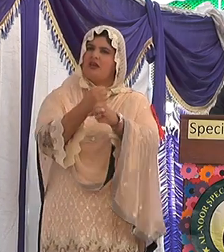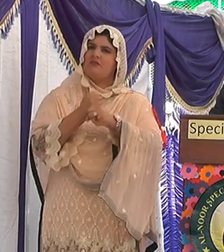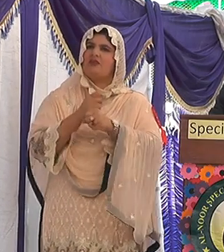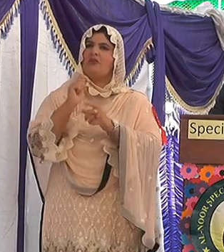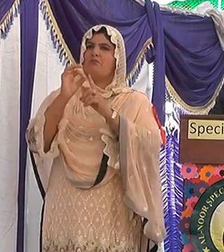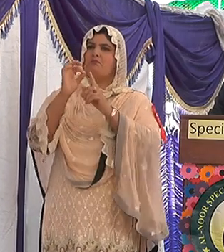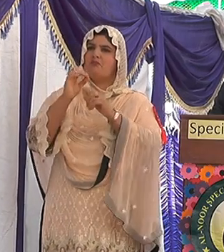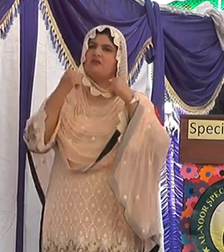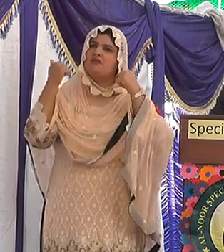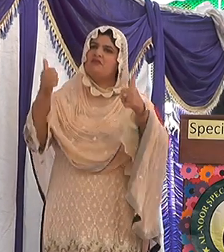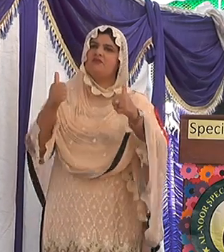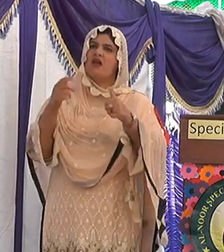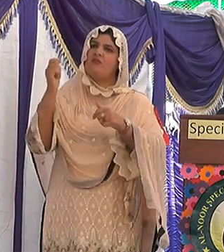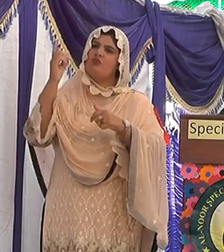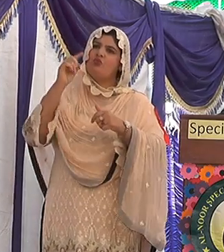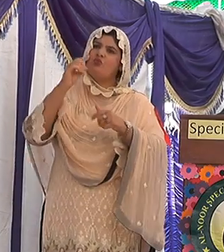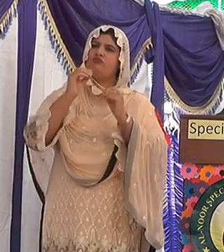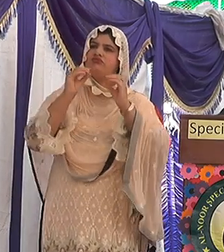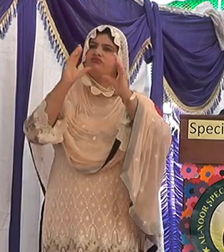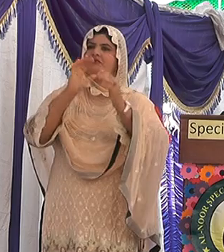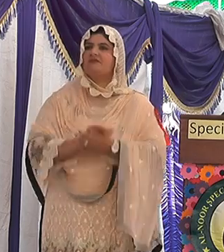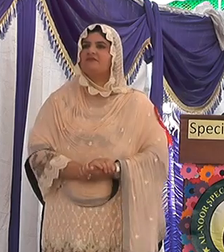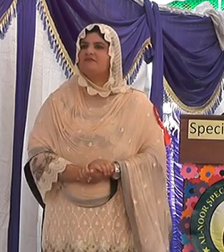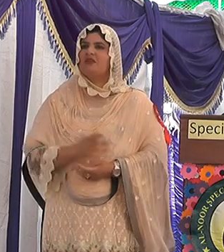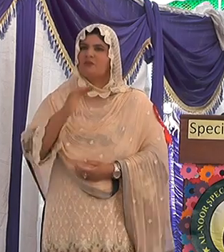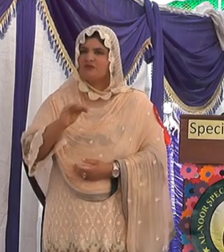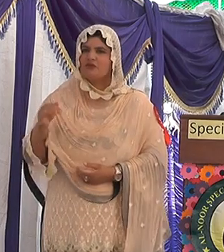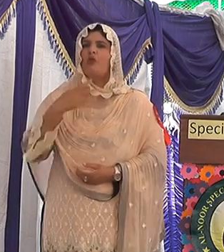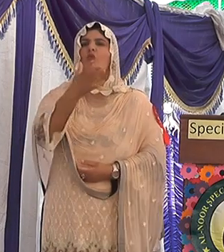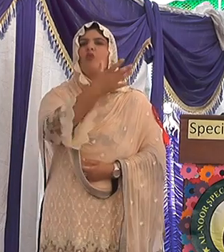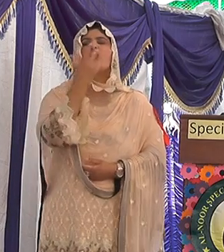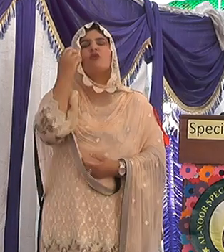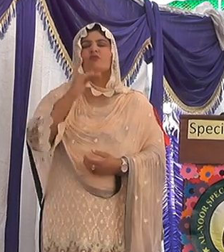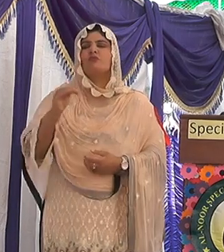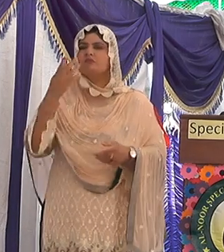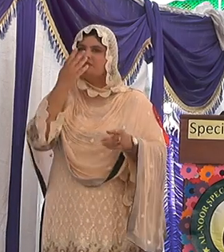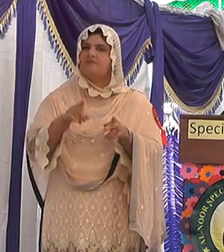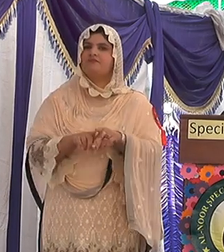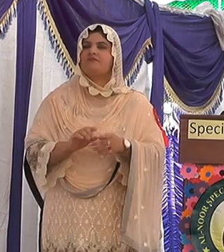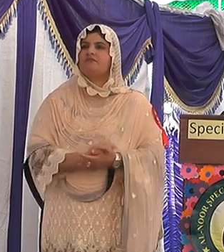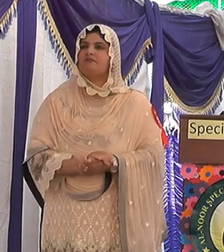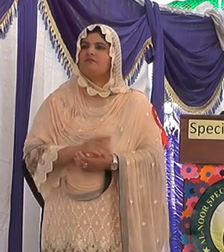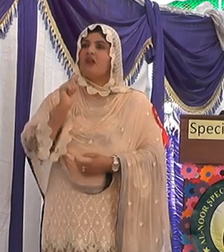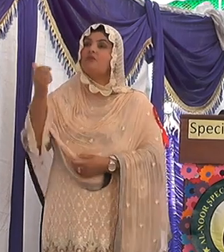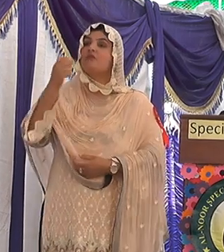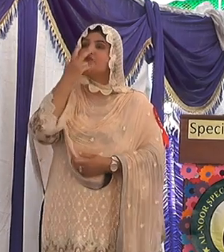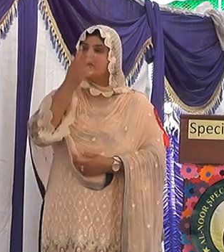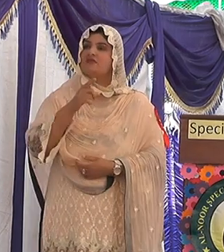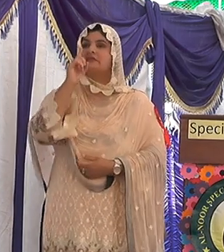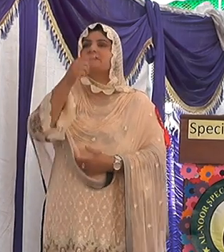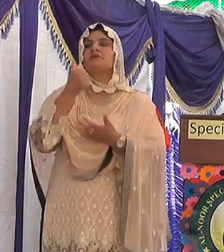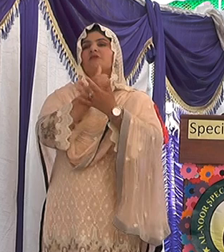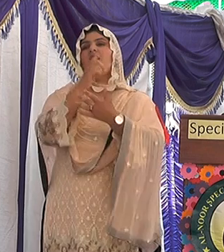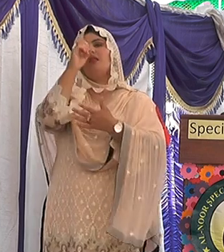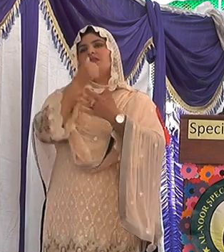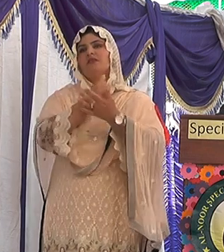اس پاکستان کو بہتر پاکستان بنائیں گے ان بچوں کو اور ان جیسے دوسرے بے شغار بچوں کو وہ مقام دروائیں گے جس کے بھی حق